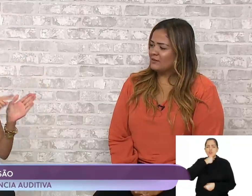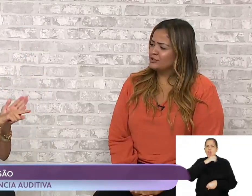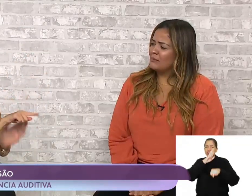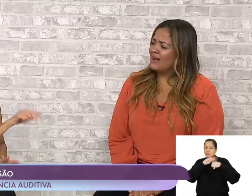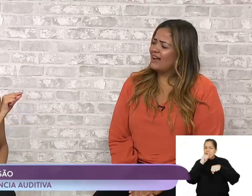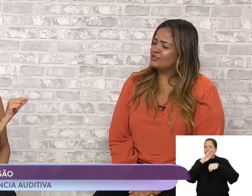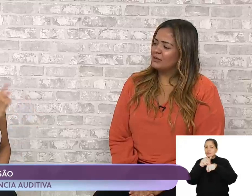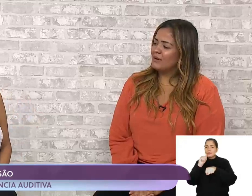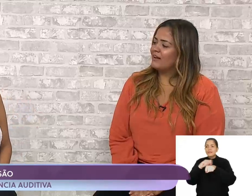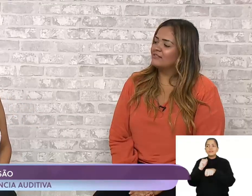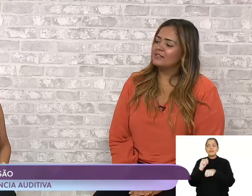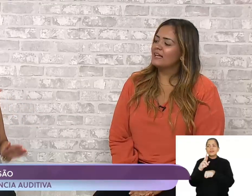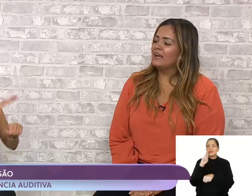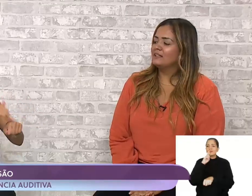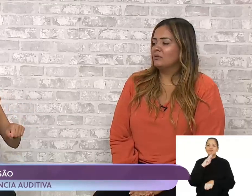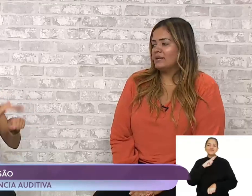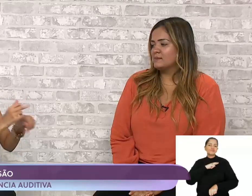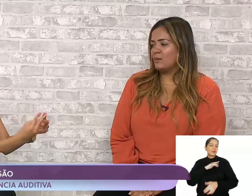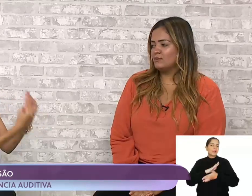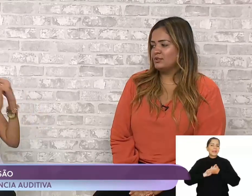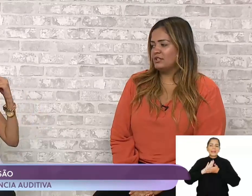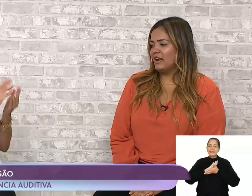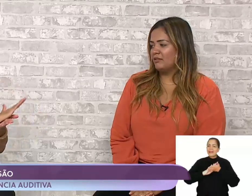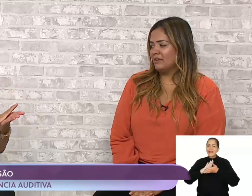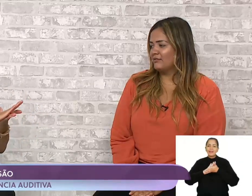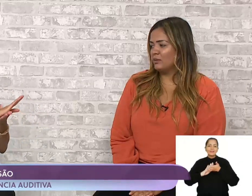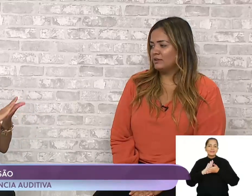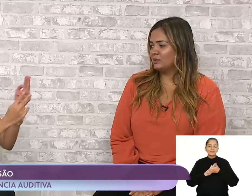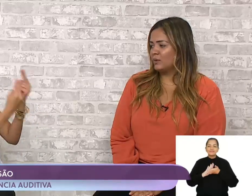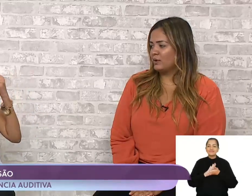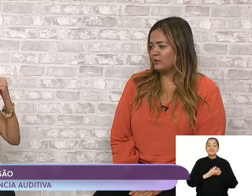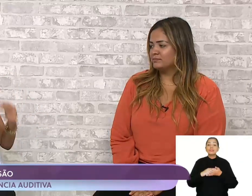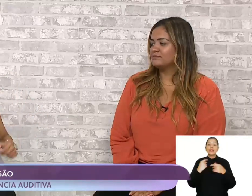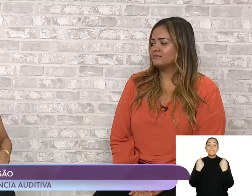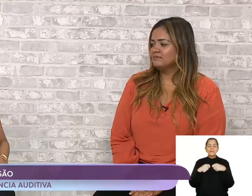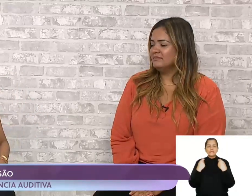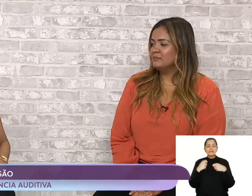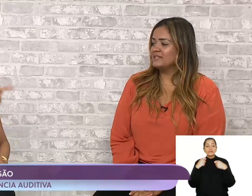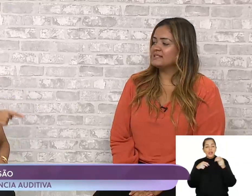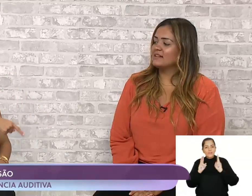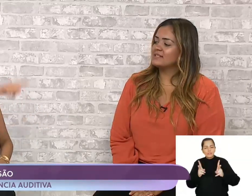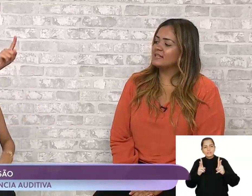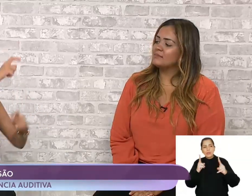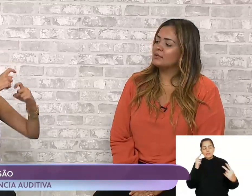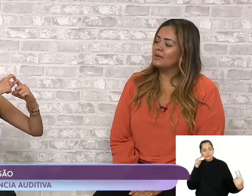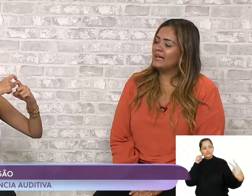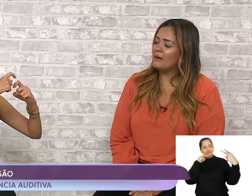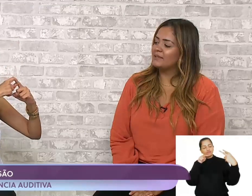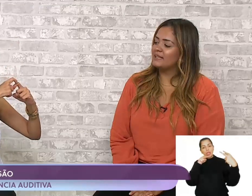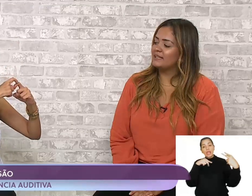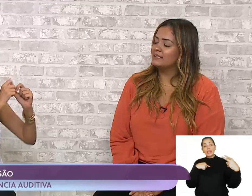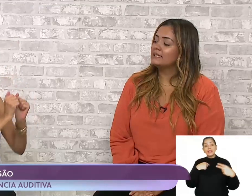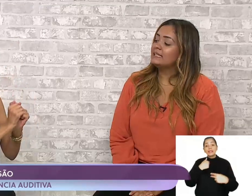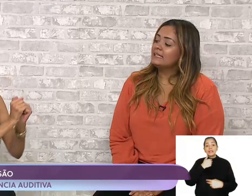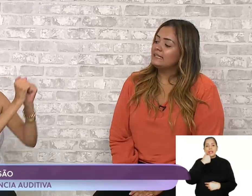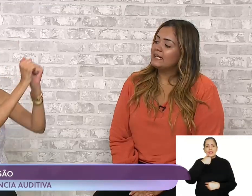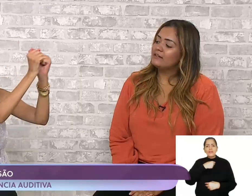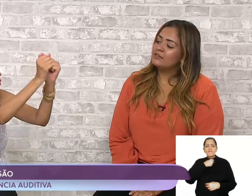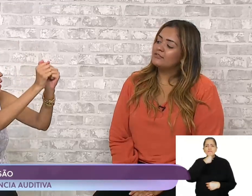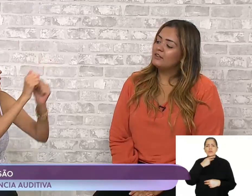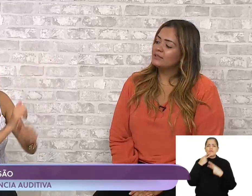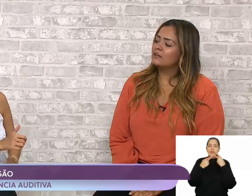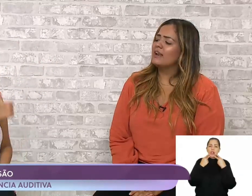avó começavam a chamar, chamava, e ela não respondia. não dava um retorno. Precisava sempre olhar para ela.